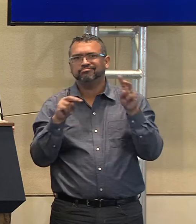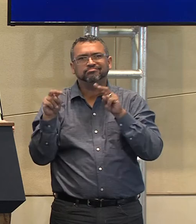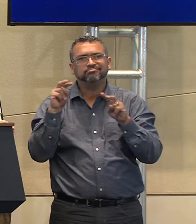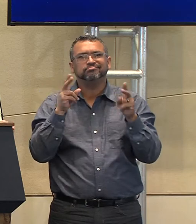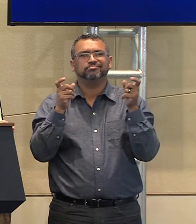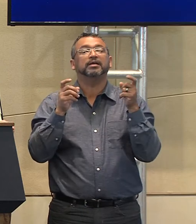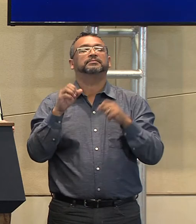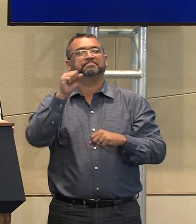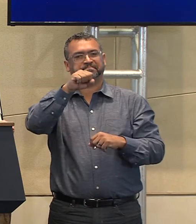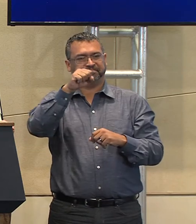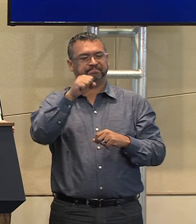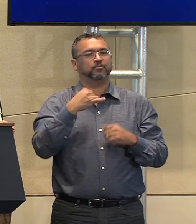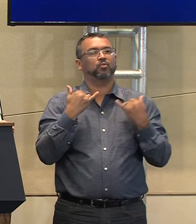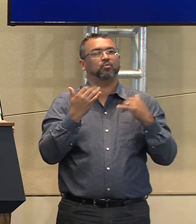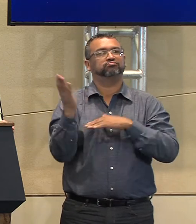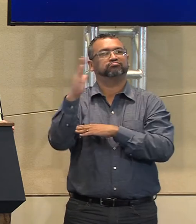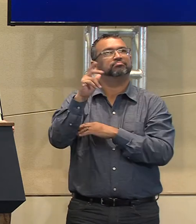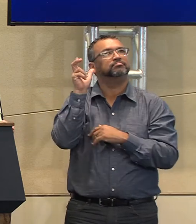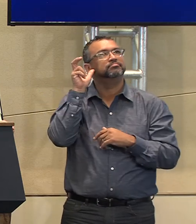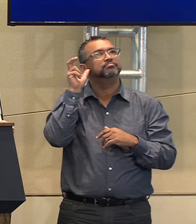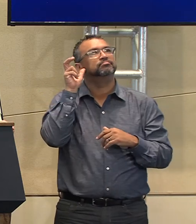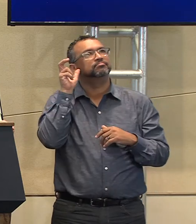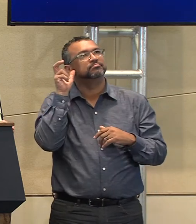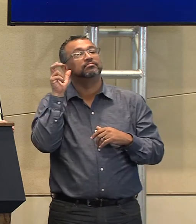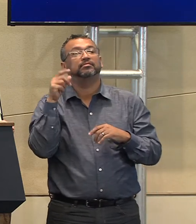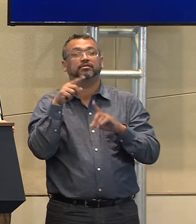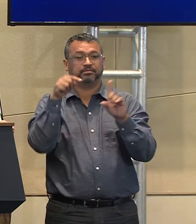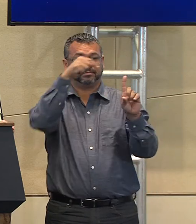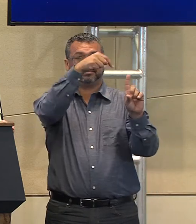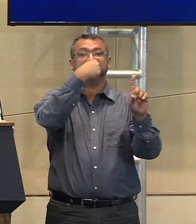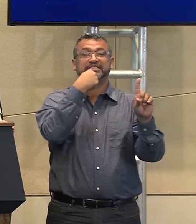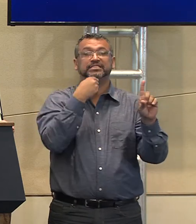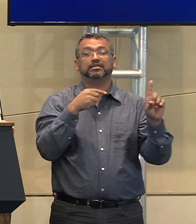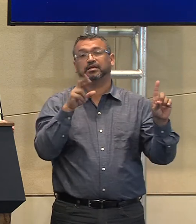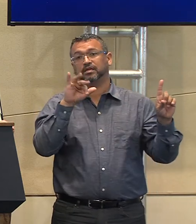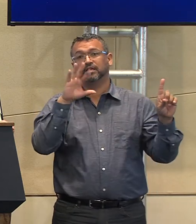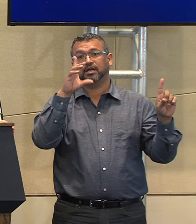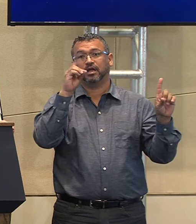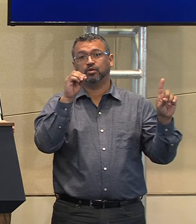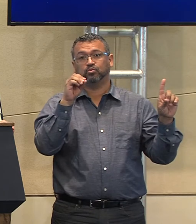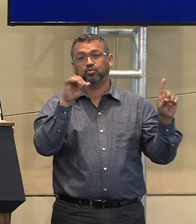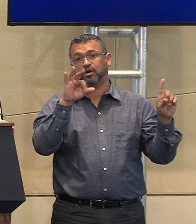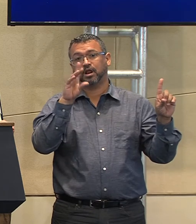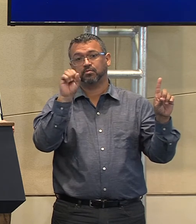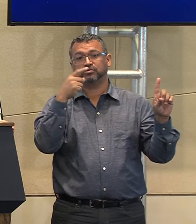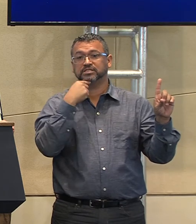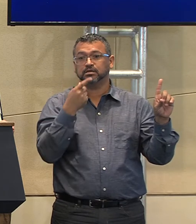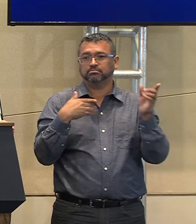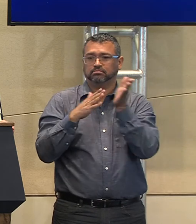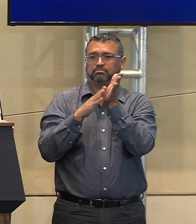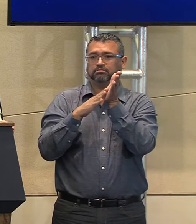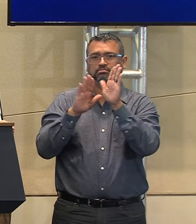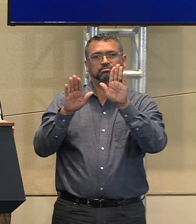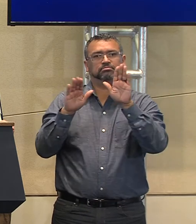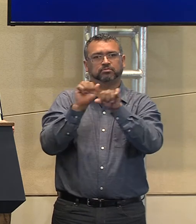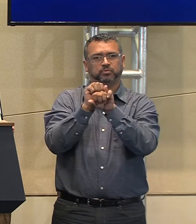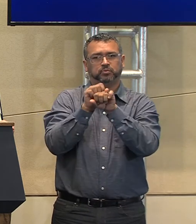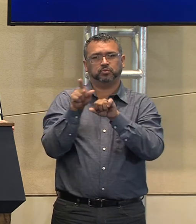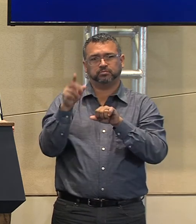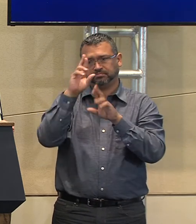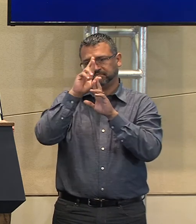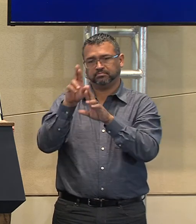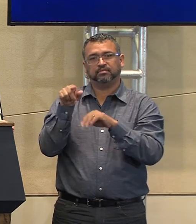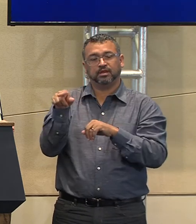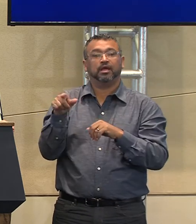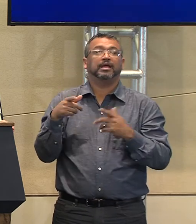Lo escuché en su media tour durante el día de hoy, reconoció varias veces que Ricardo Ramos y todo el equipo de Energía Eléctrica estaban haciendo un trabajo excelente en Energía